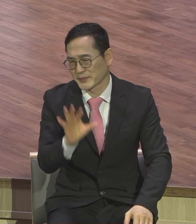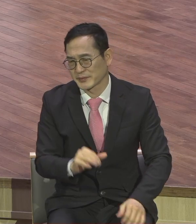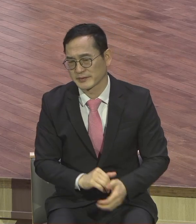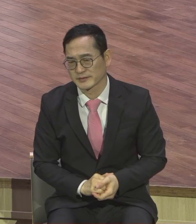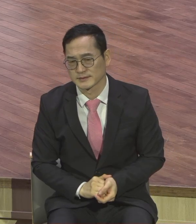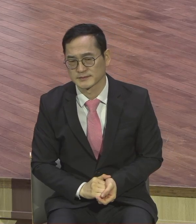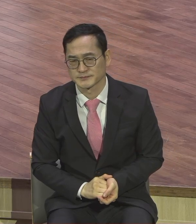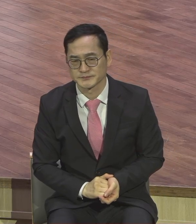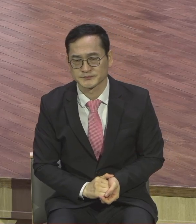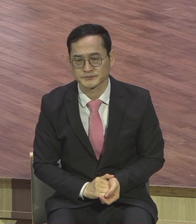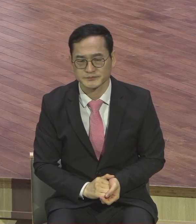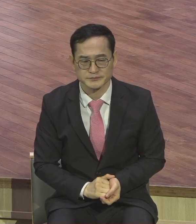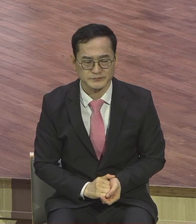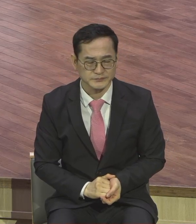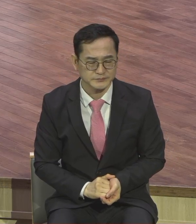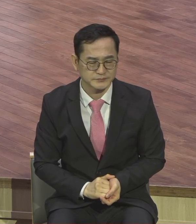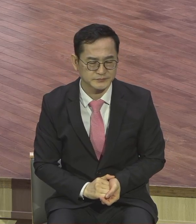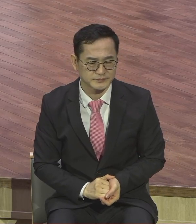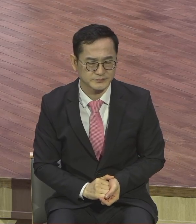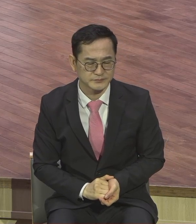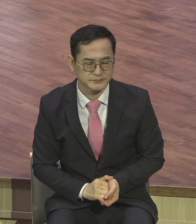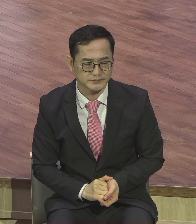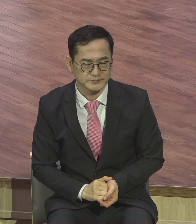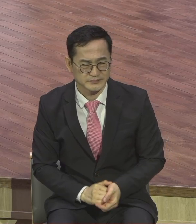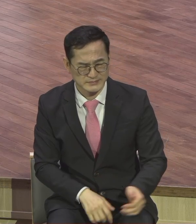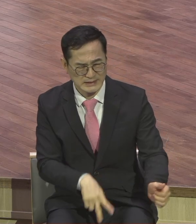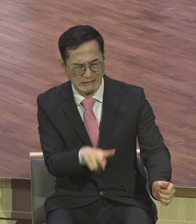나 저 인간 보리 싫어 꼴보기도 싫어